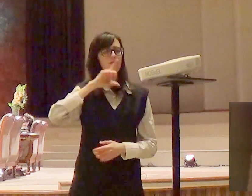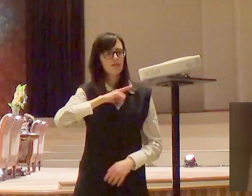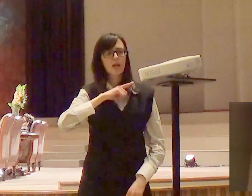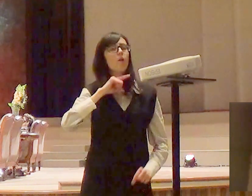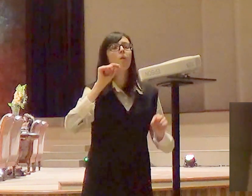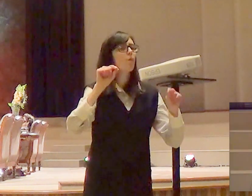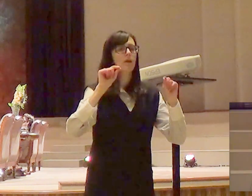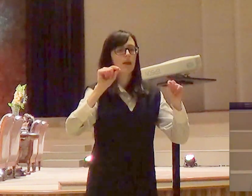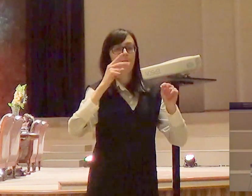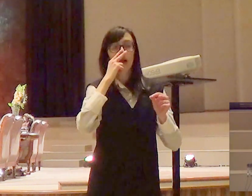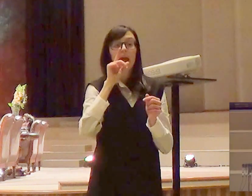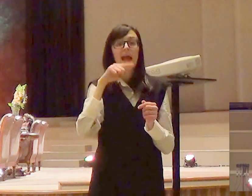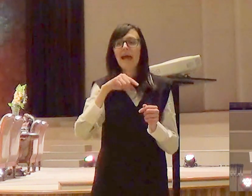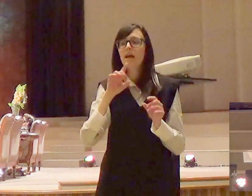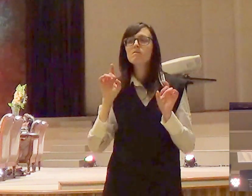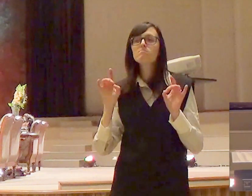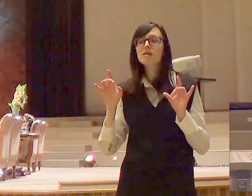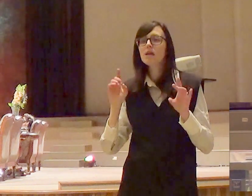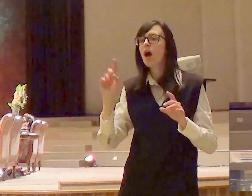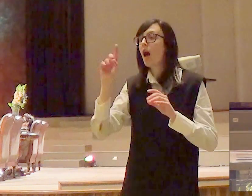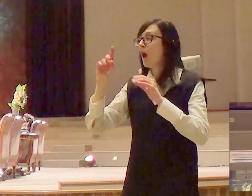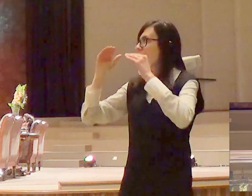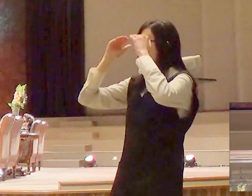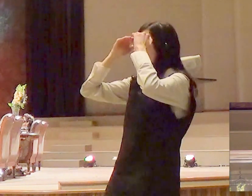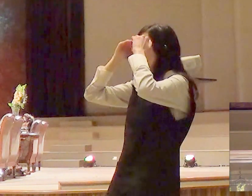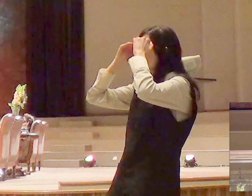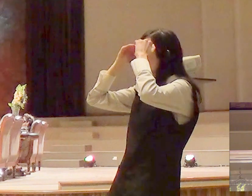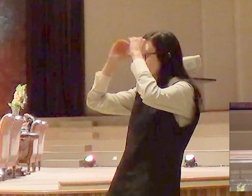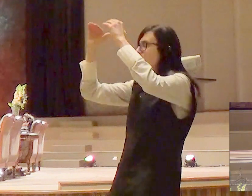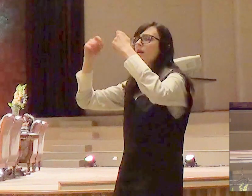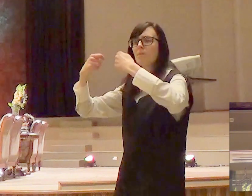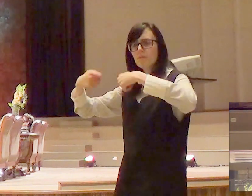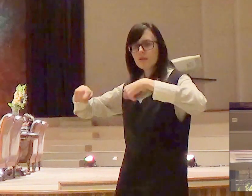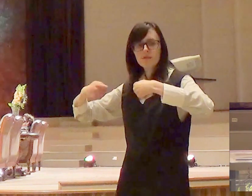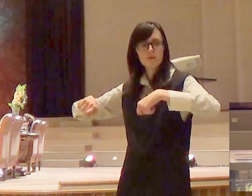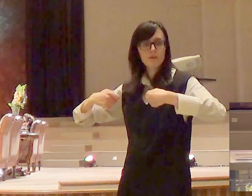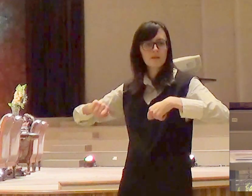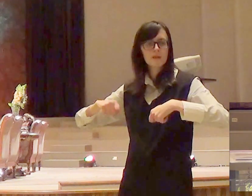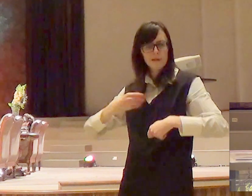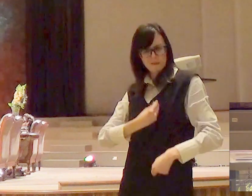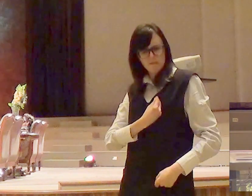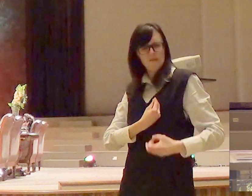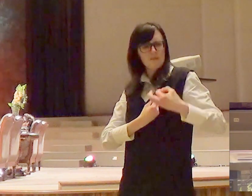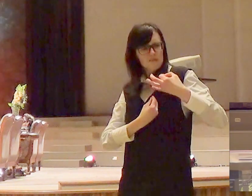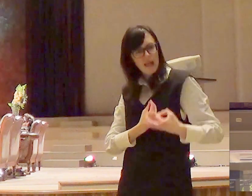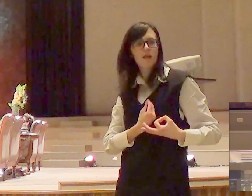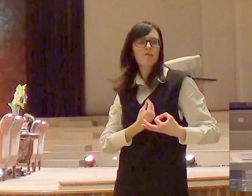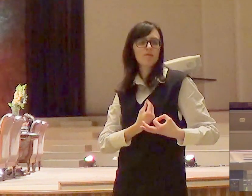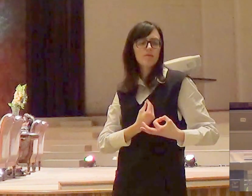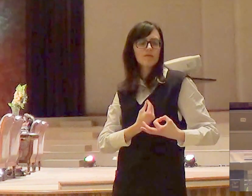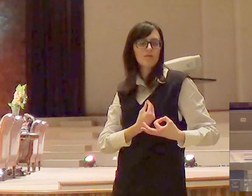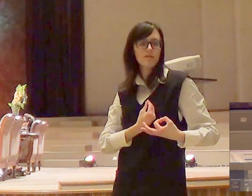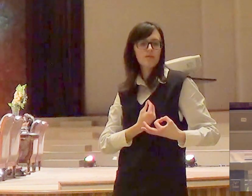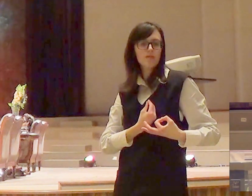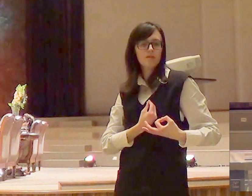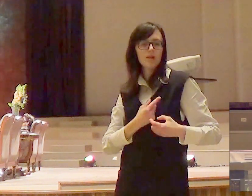grande segredo não é a insubmissão ou tentar construir a vida do jeito da gente